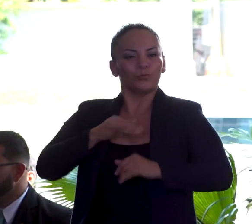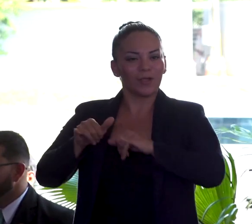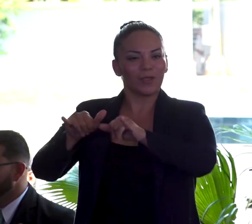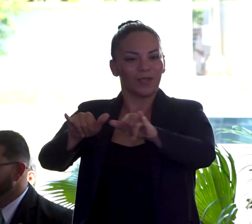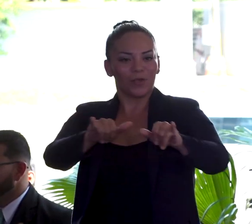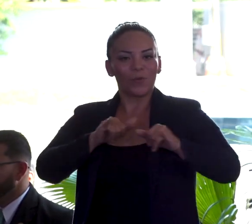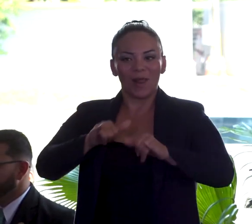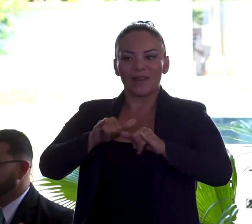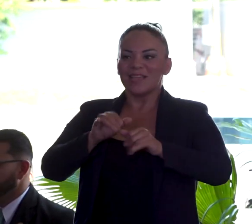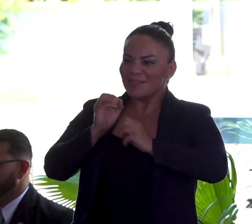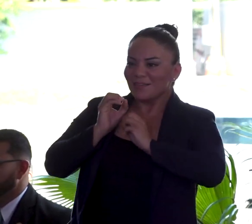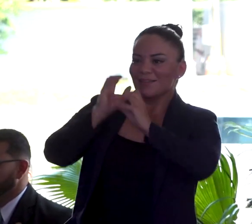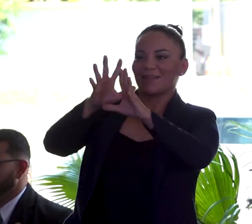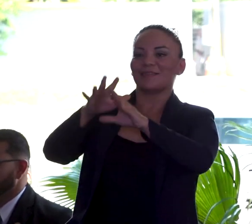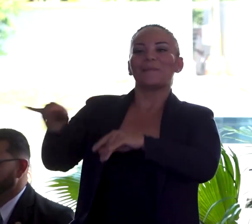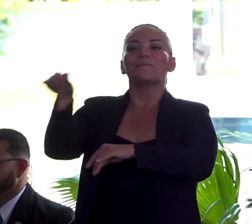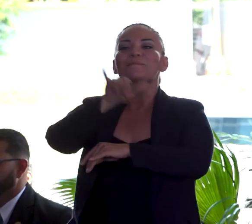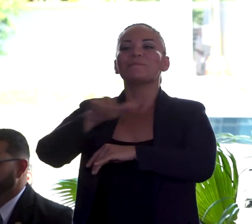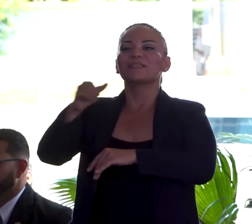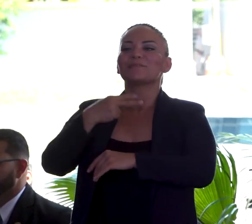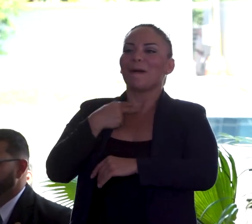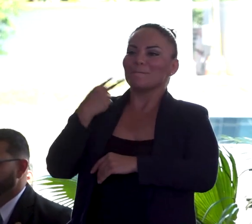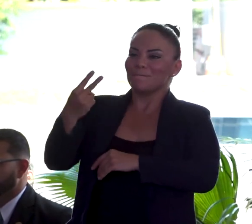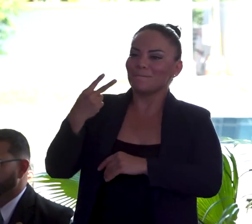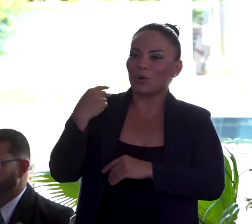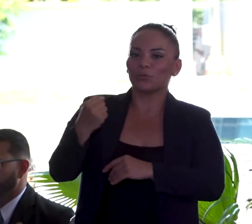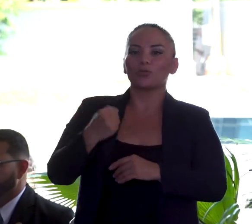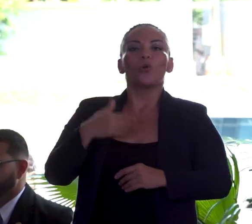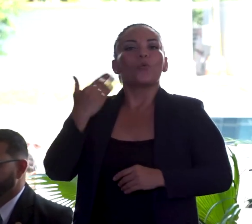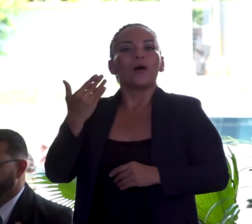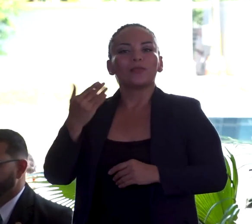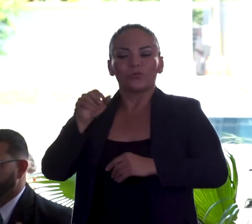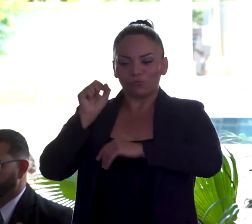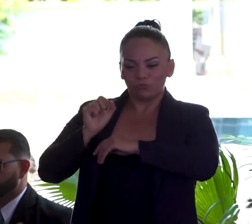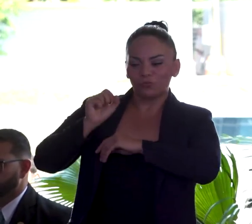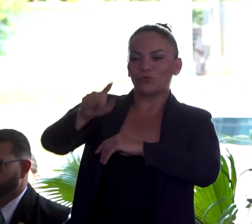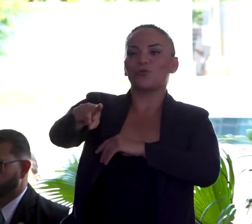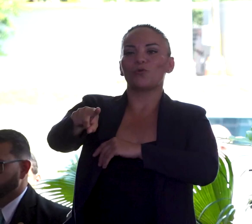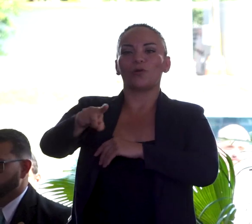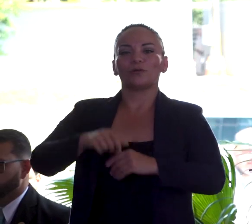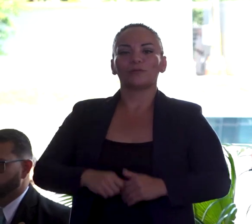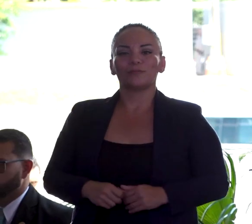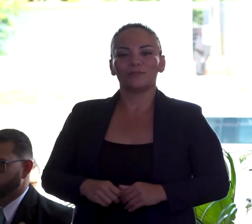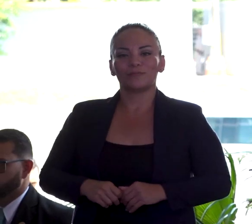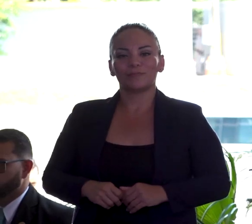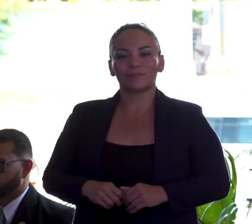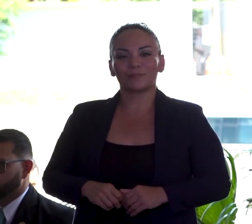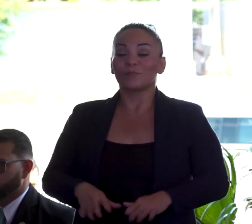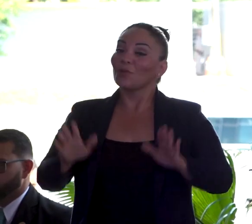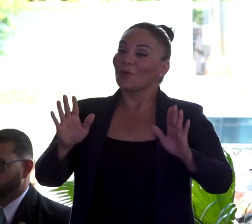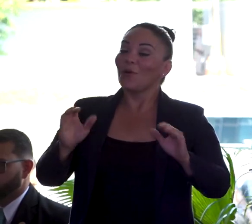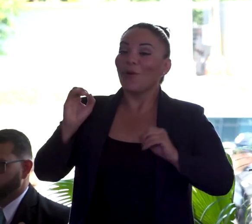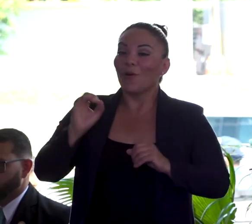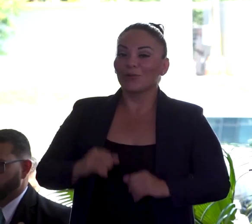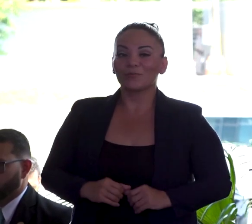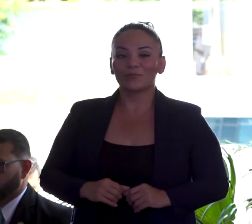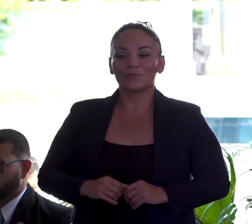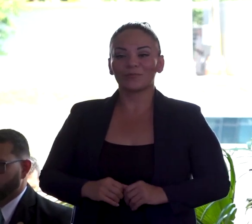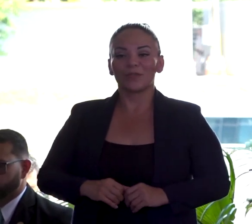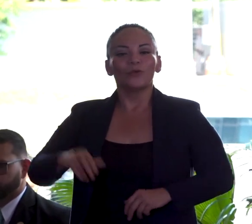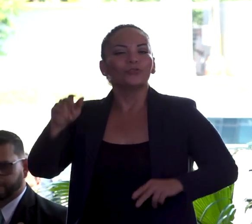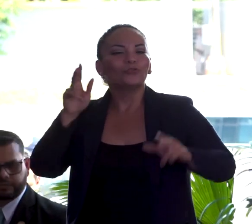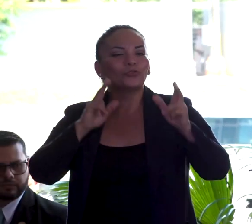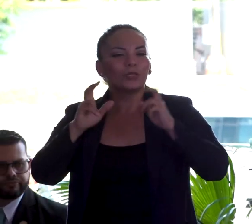Y gritan con la misma voz cuando se marca un gol. O con ese